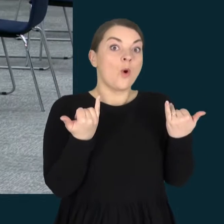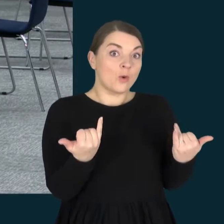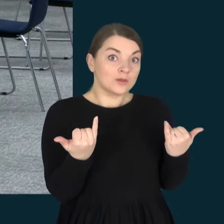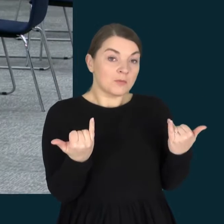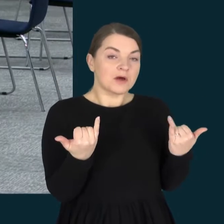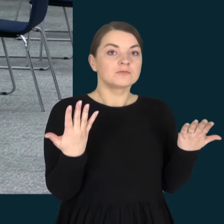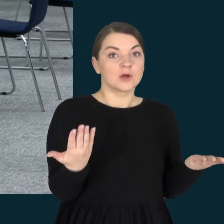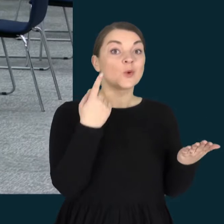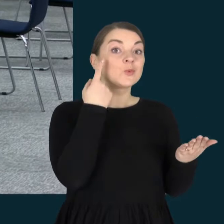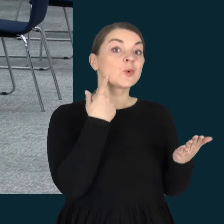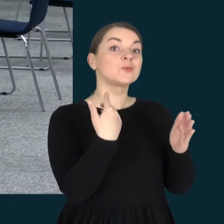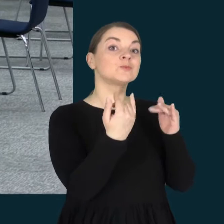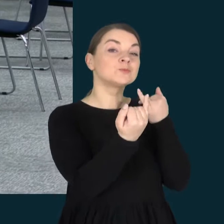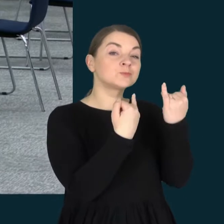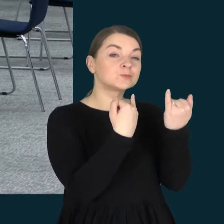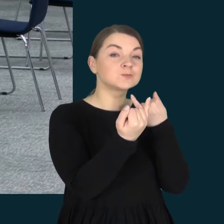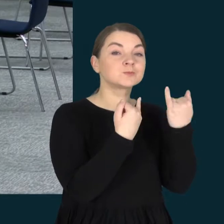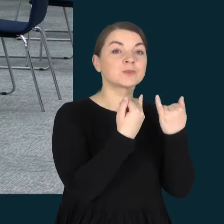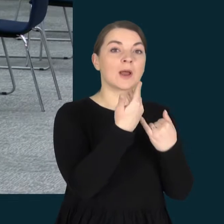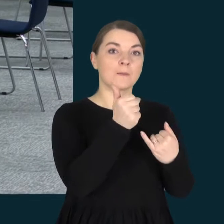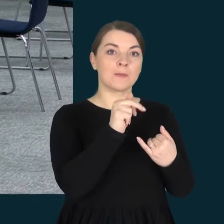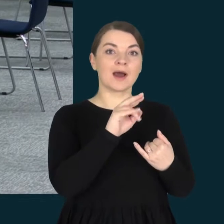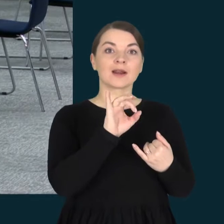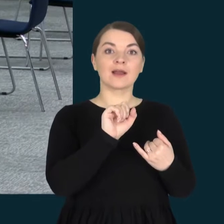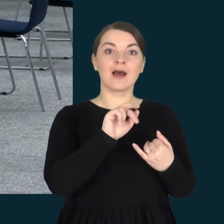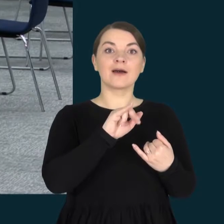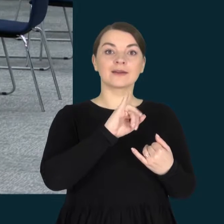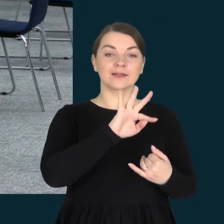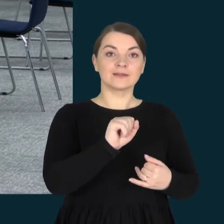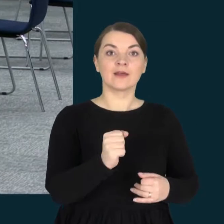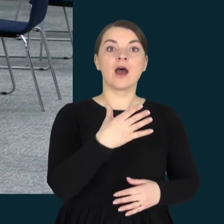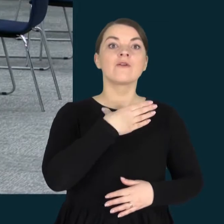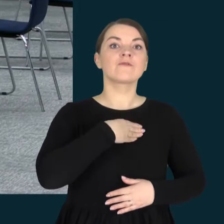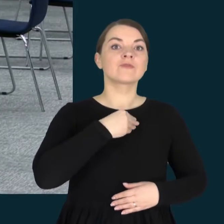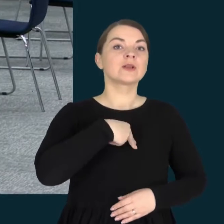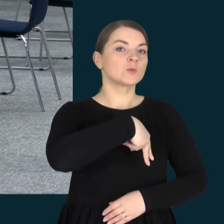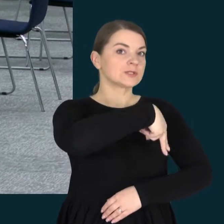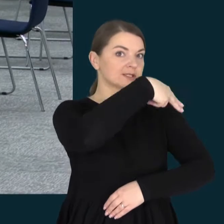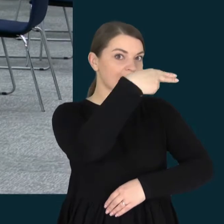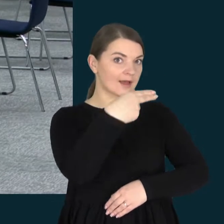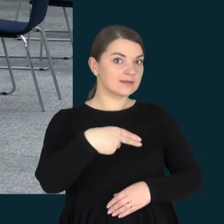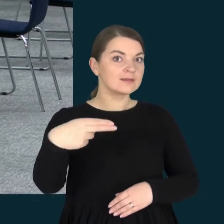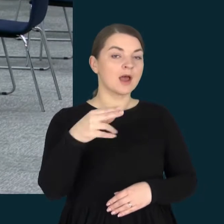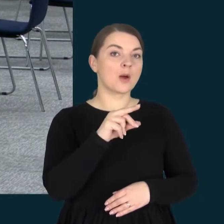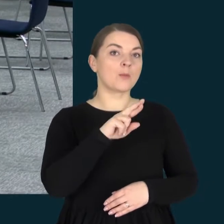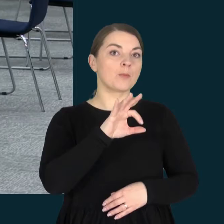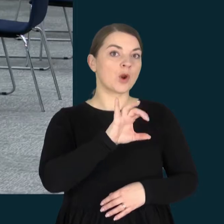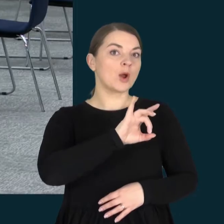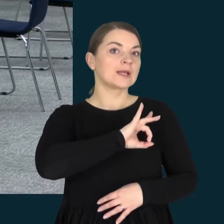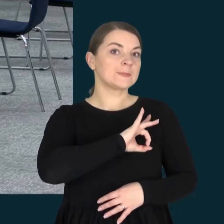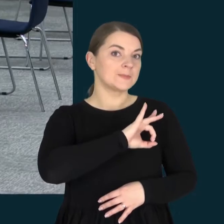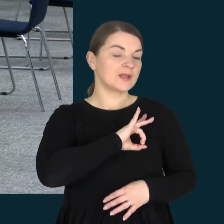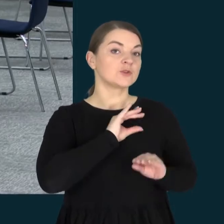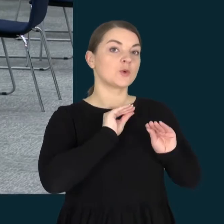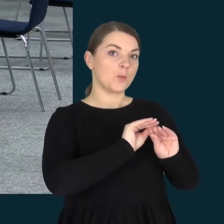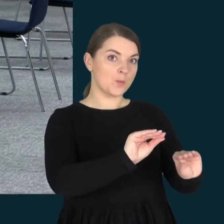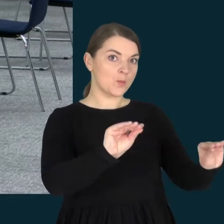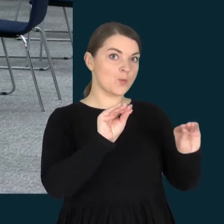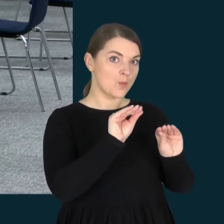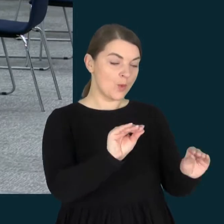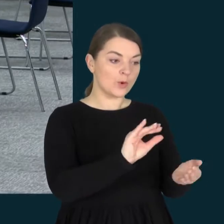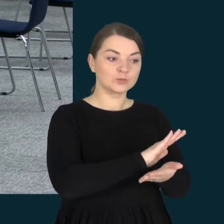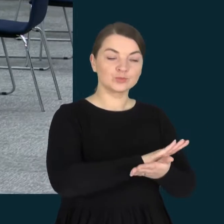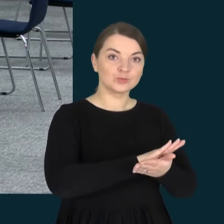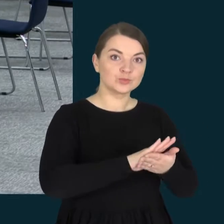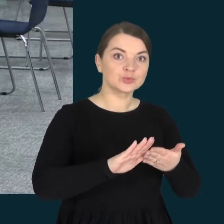šią valandą kalbinsime Margaritą Raklovič, Vilniaus Antakalinio pro gimnazijos mokytoje, kuri